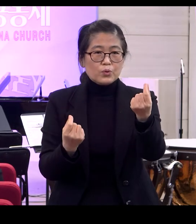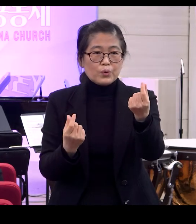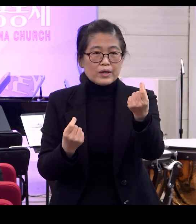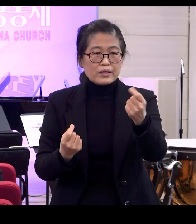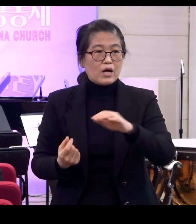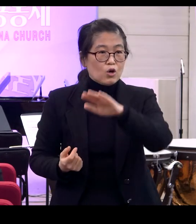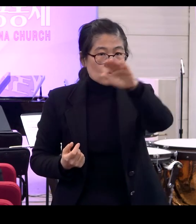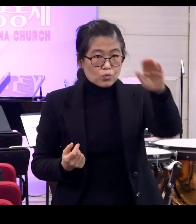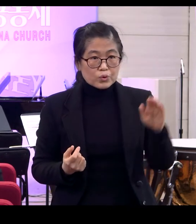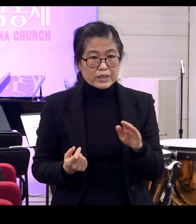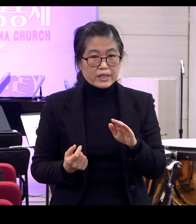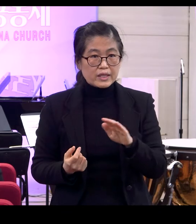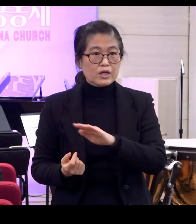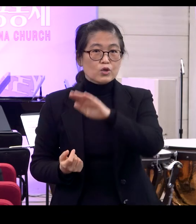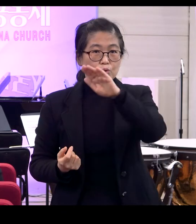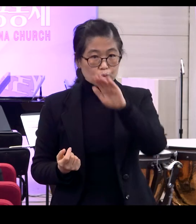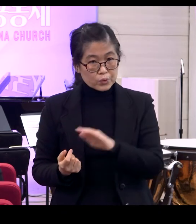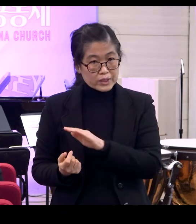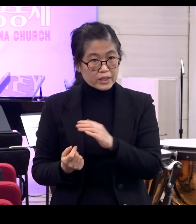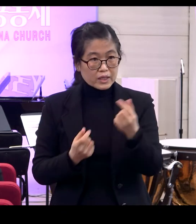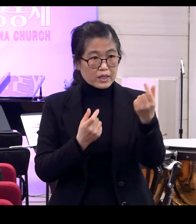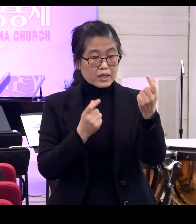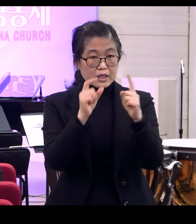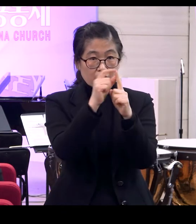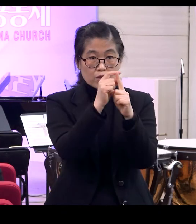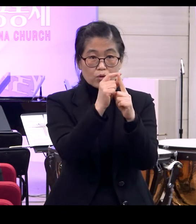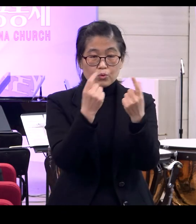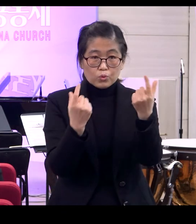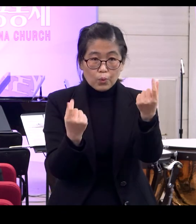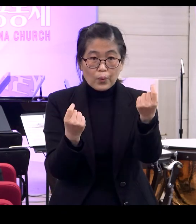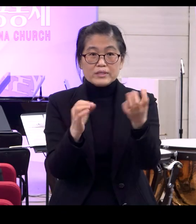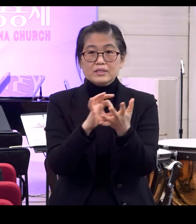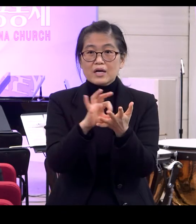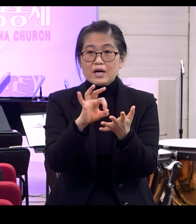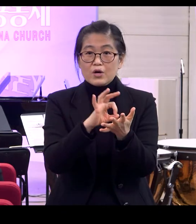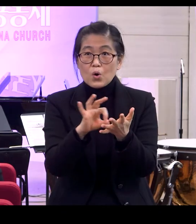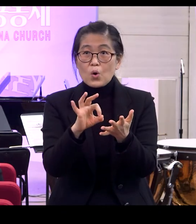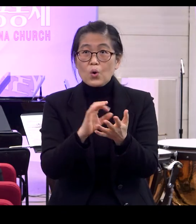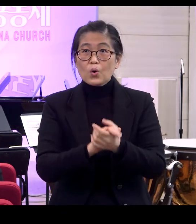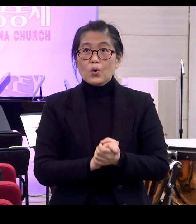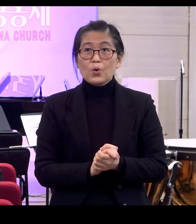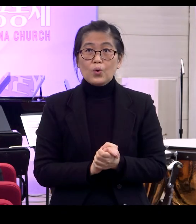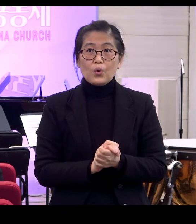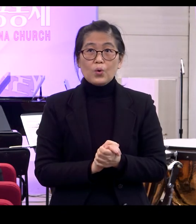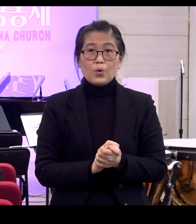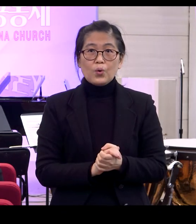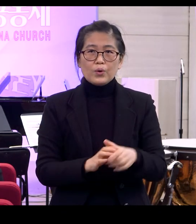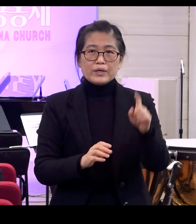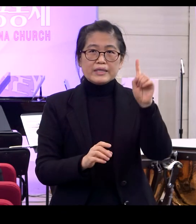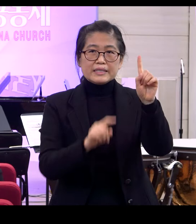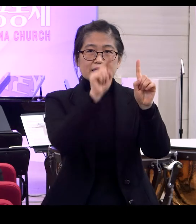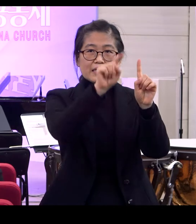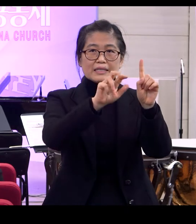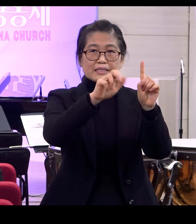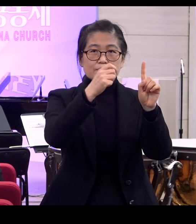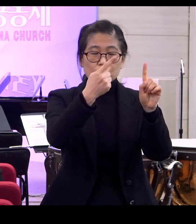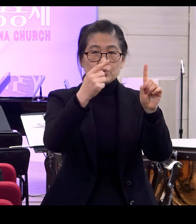말하면서 이렇게 하자라고 말하면서 그러니까 창세기 1장 26절 28절은요